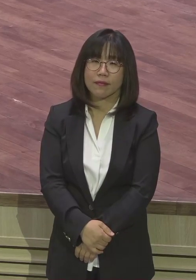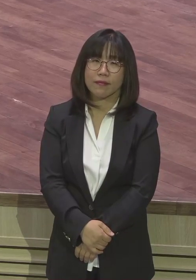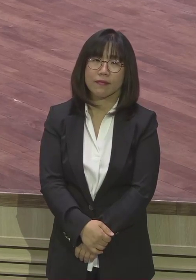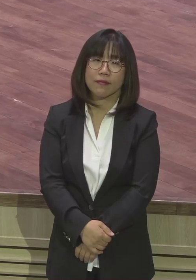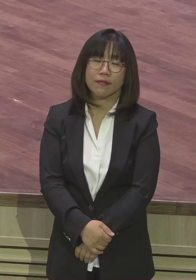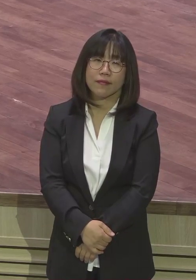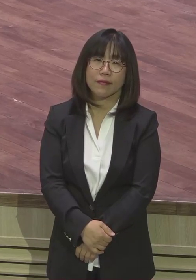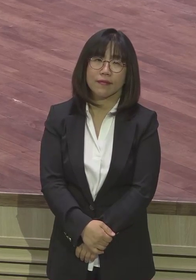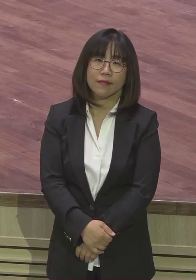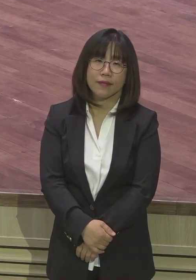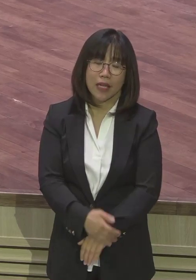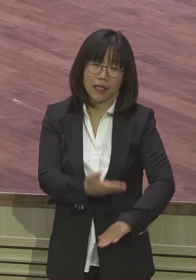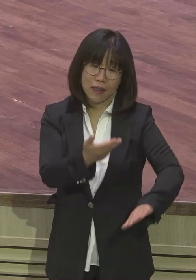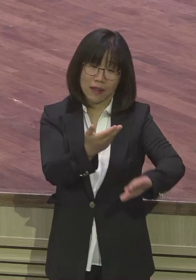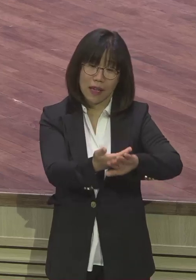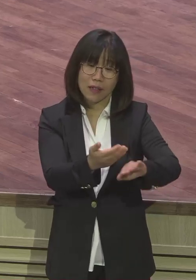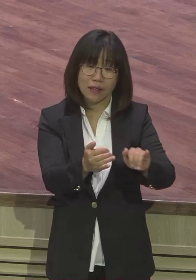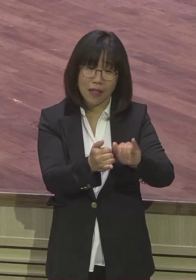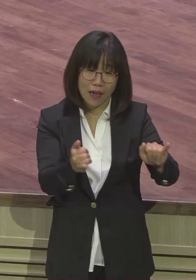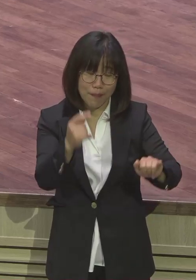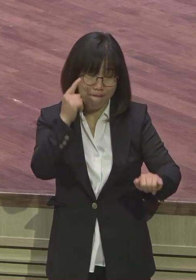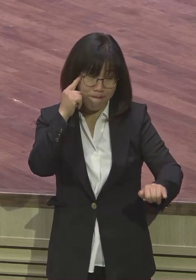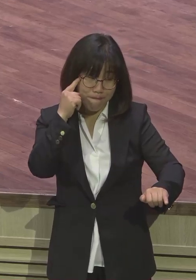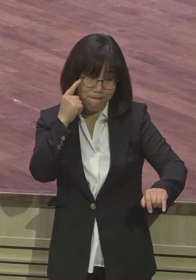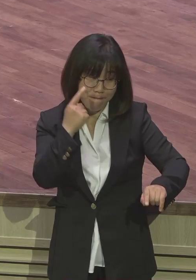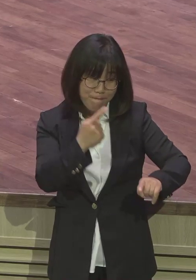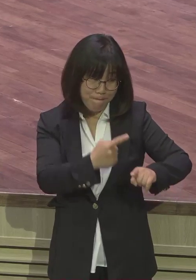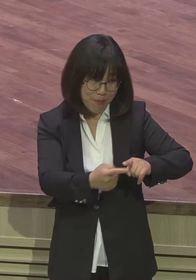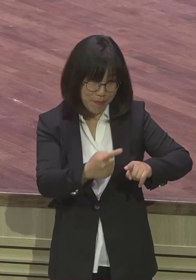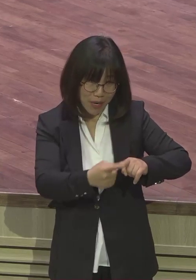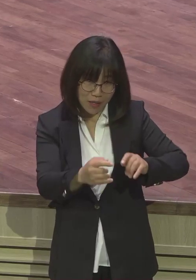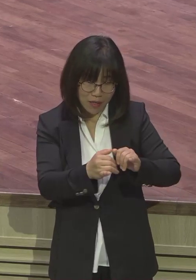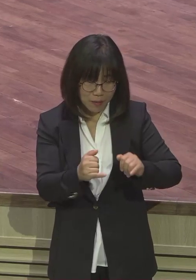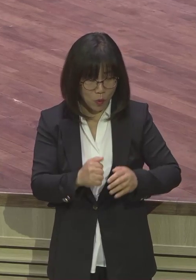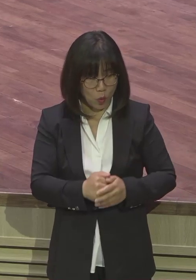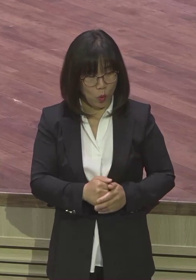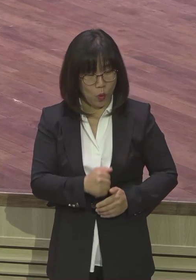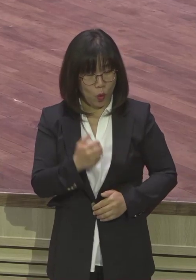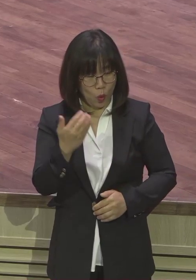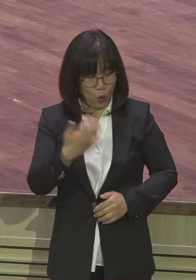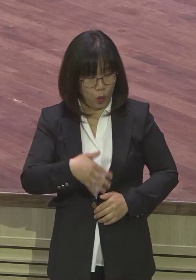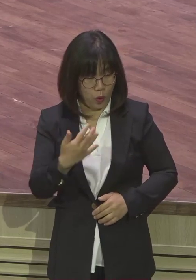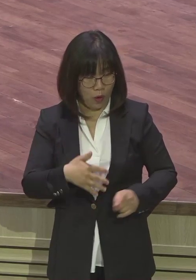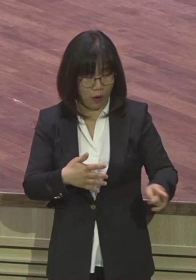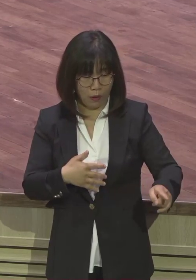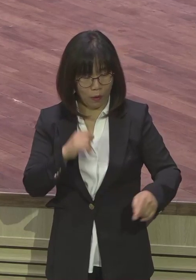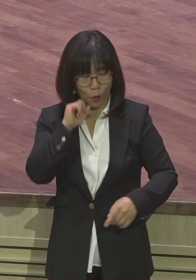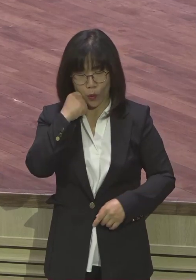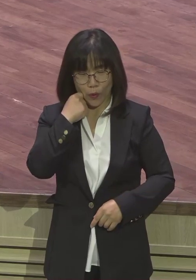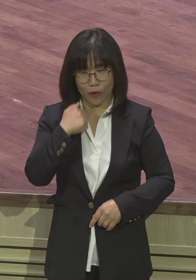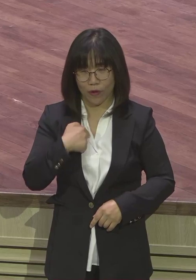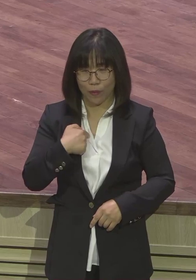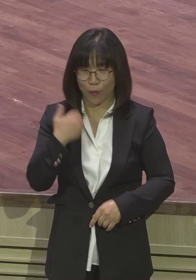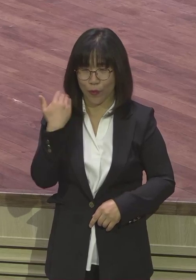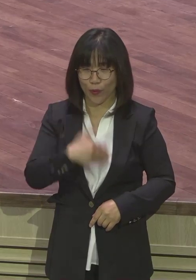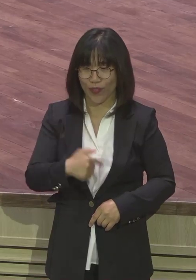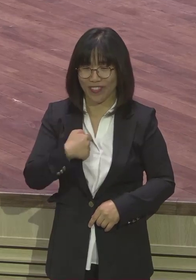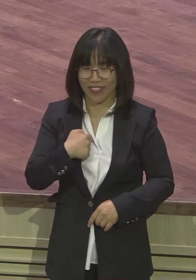남을 판단하고 비판하는 사람을 보면 되게 존경스러워. 와 저 사람 대단하면 어떻게 저렇게 사람을 판단하고 비판하나. 나는 그걸